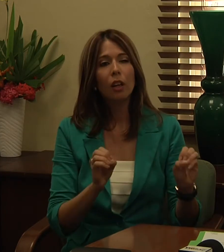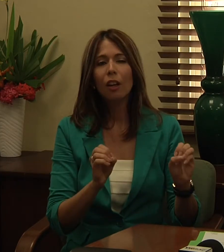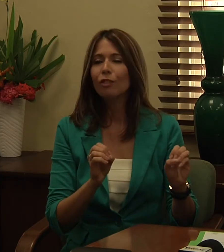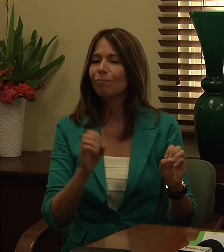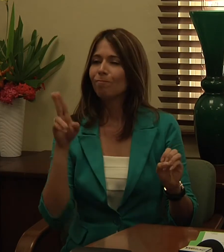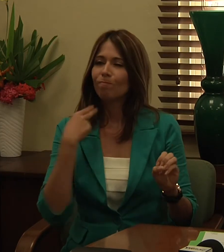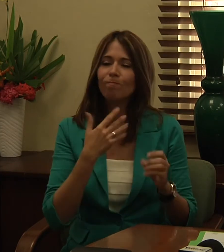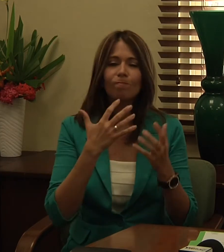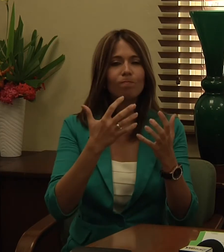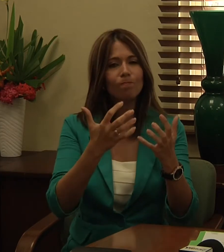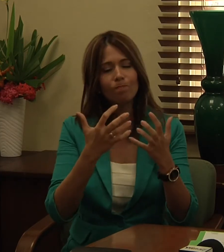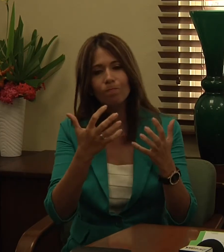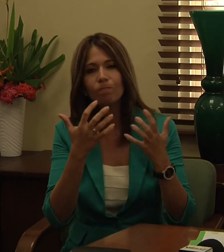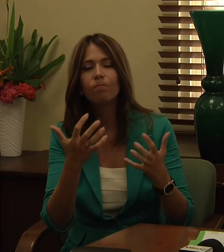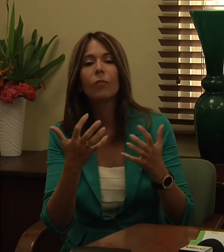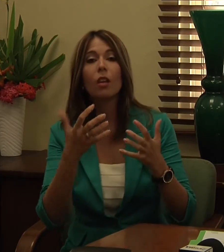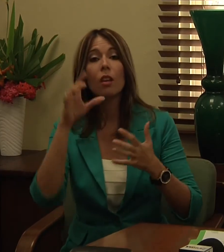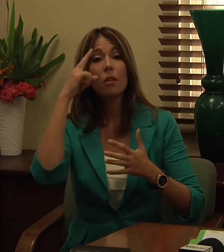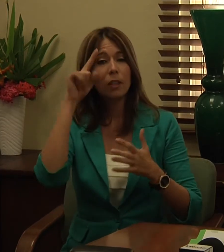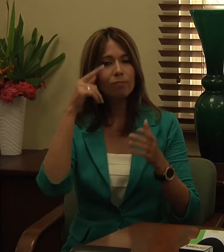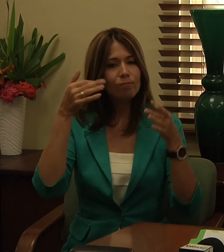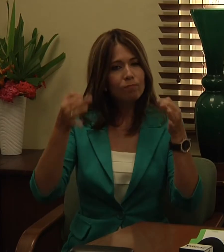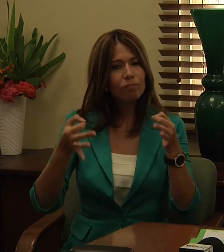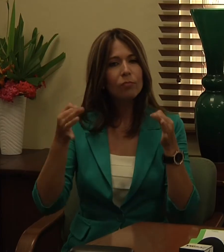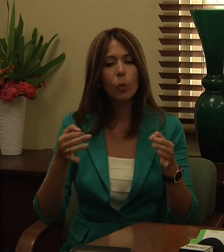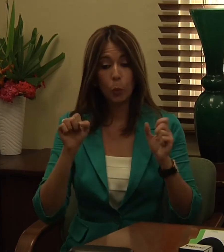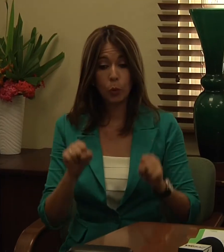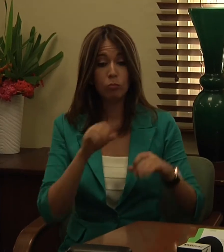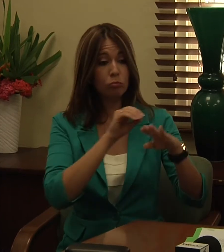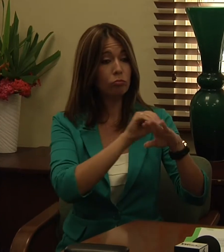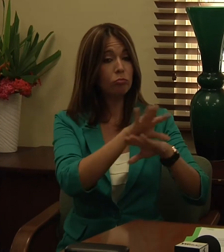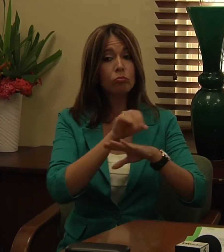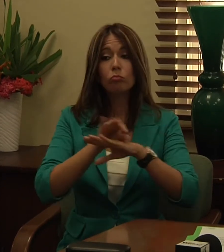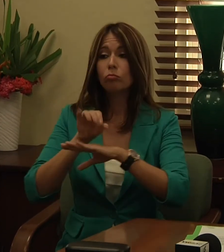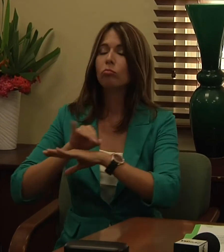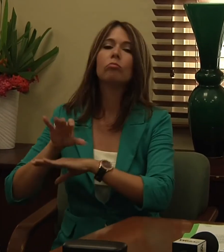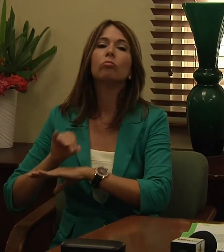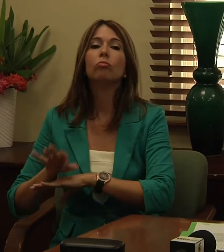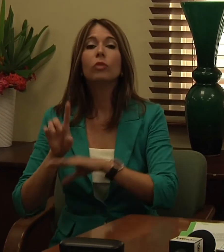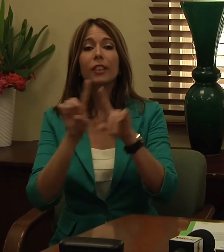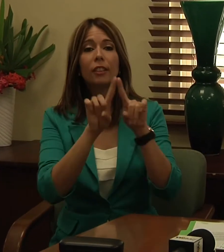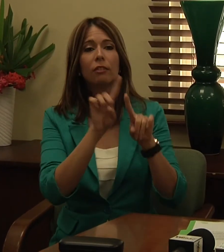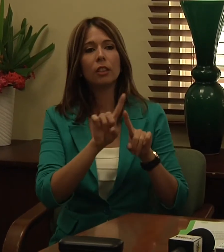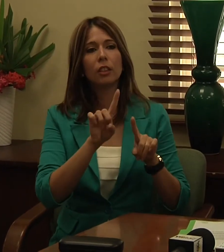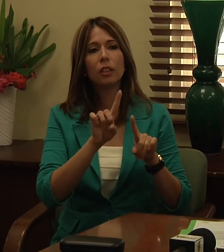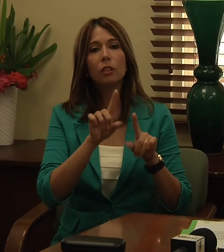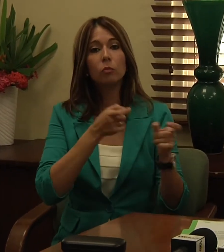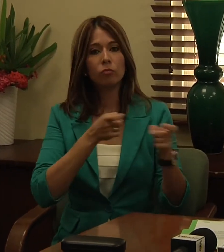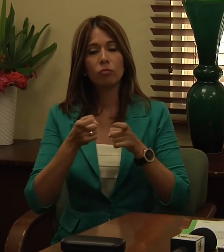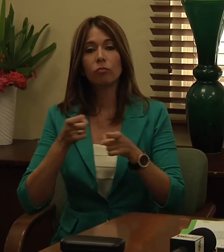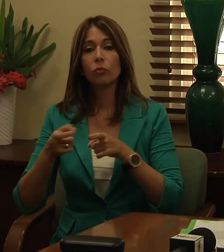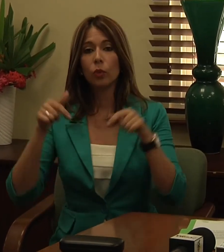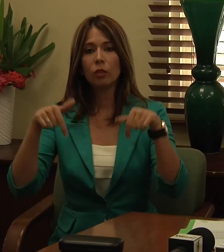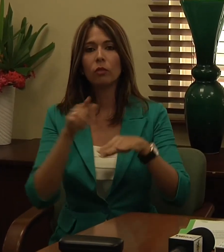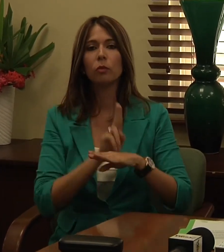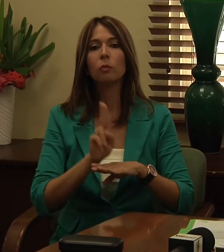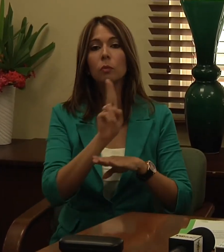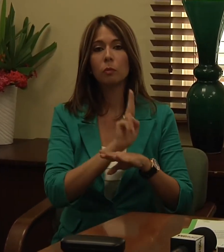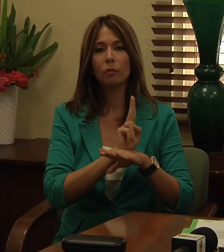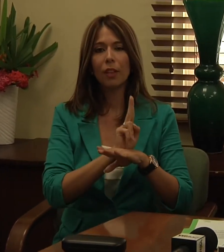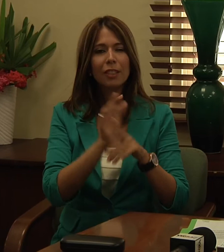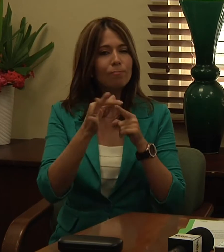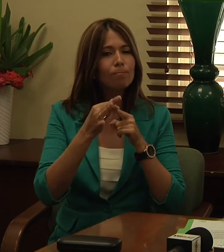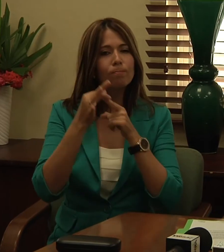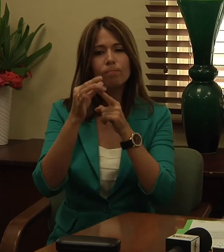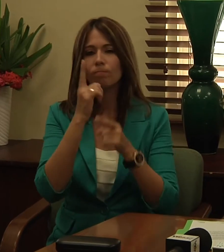asegurarnos de que podemos orientar a los administradores del recinto especialmente a los